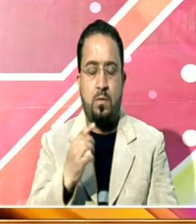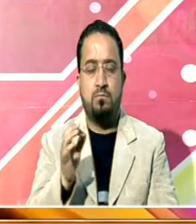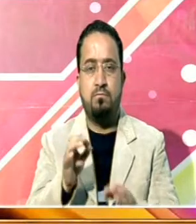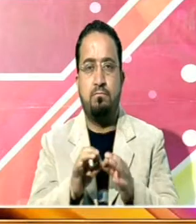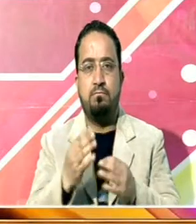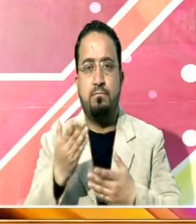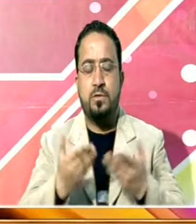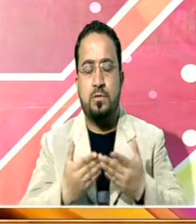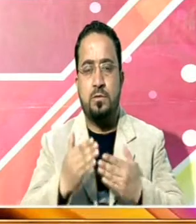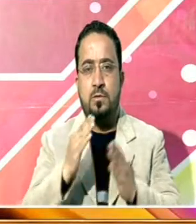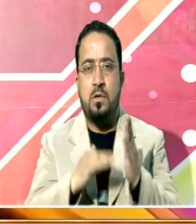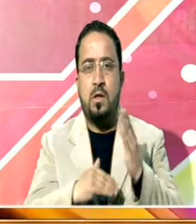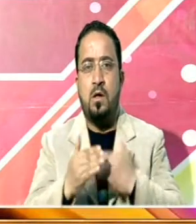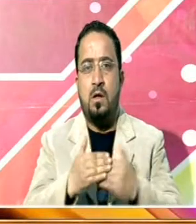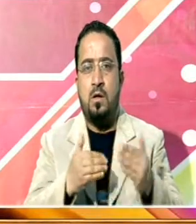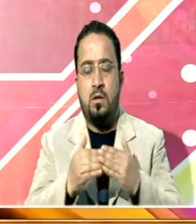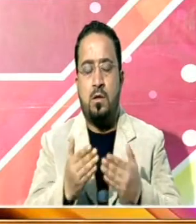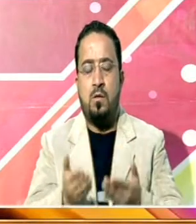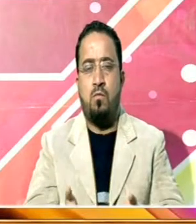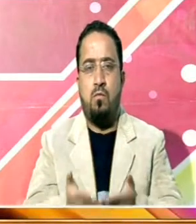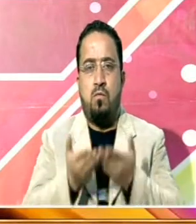میں نئی بلندیوں پر پہنچ رہی ہیں